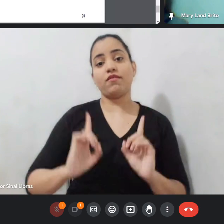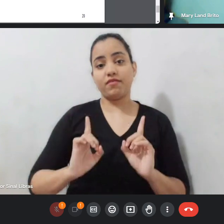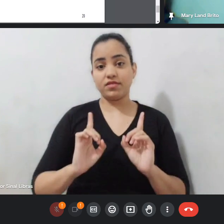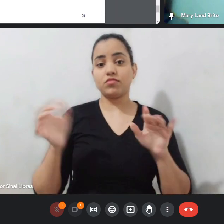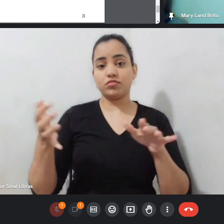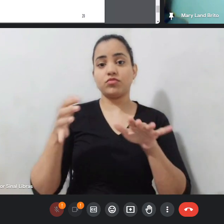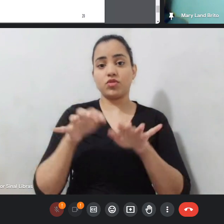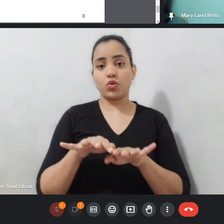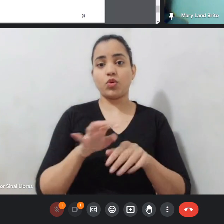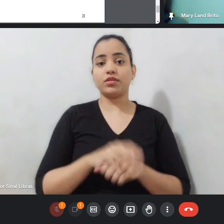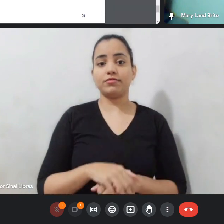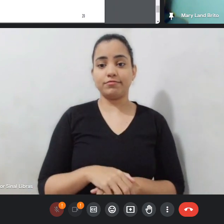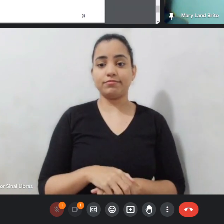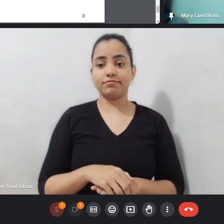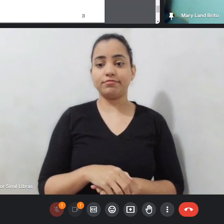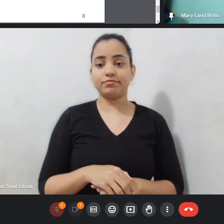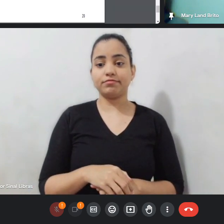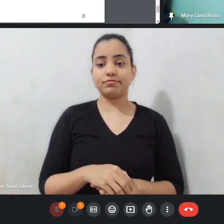na sua ação, no seu projeto.